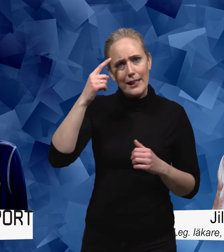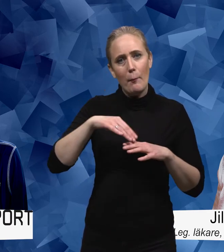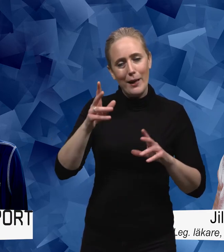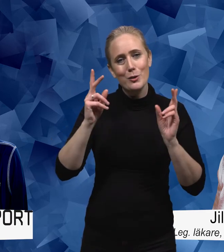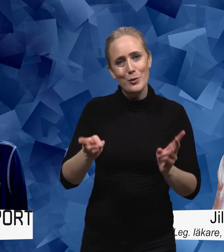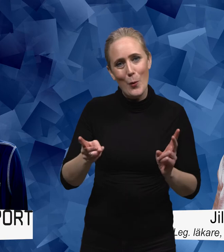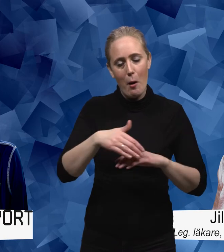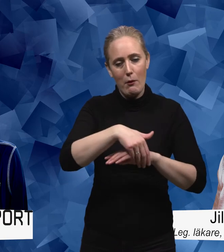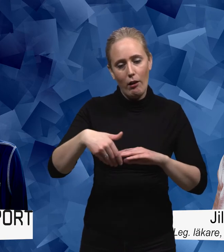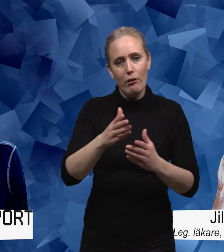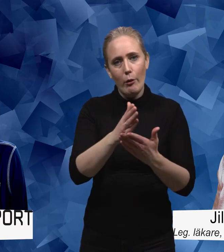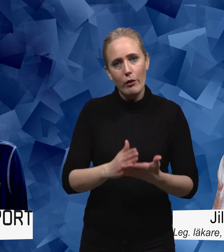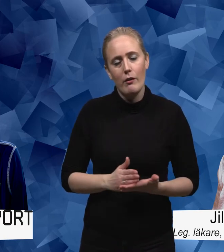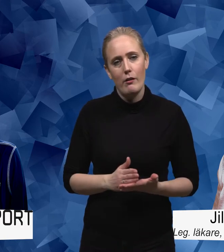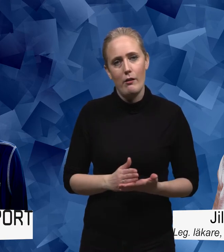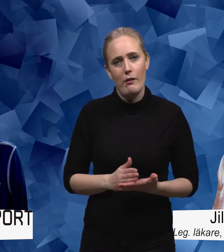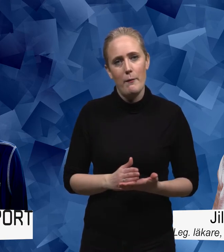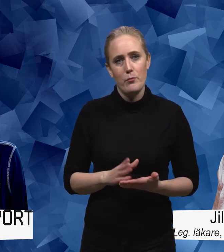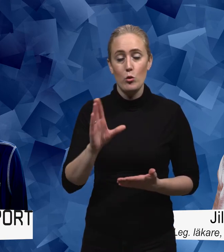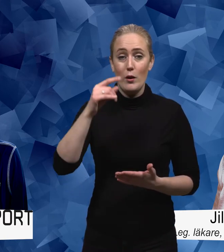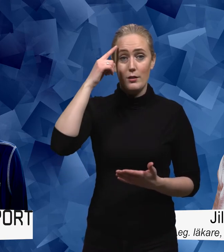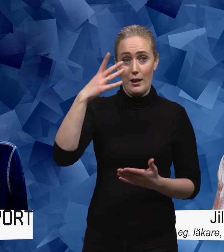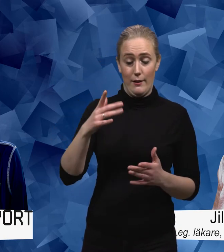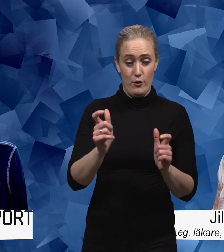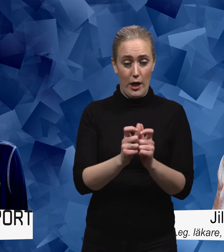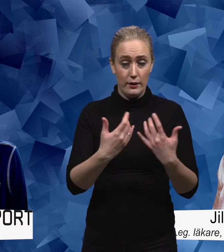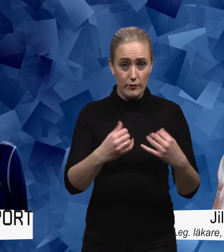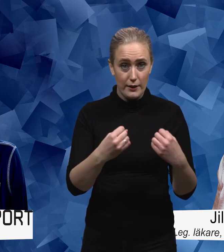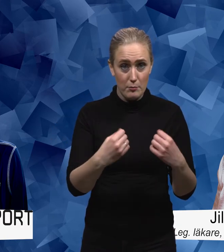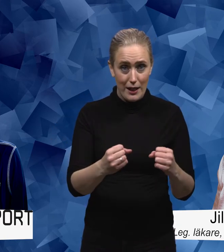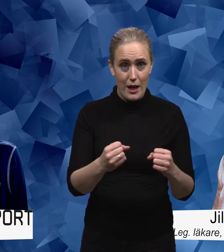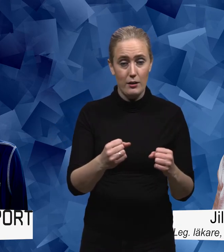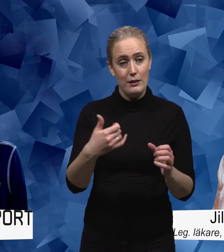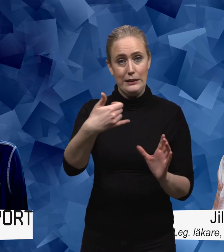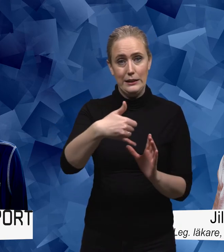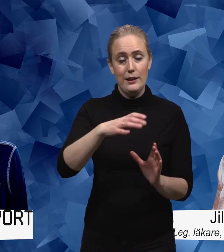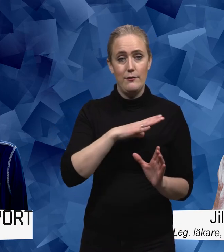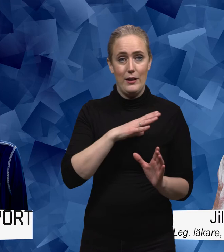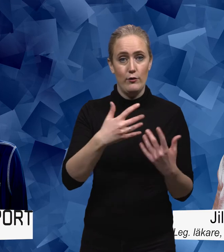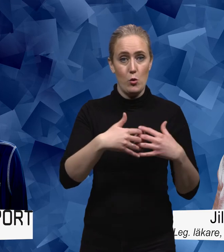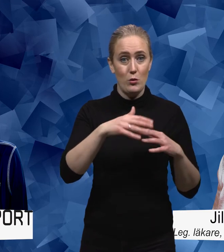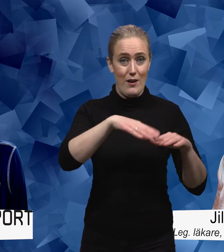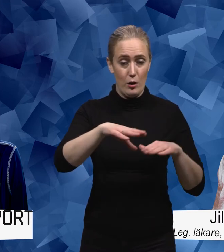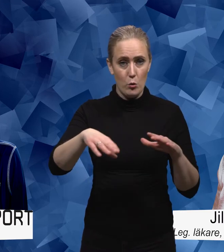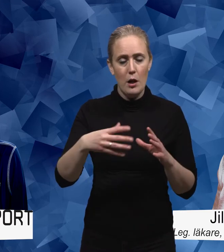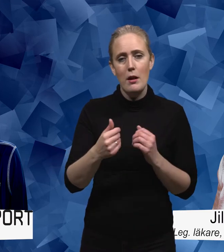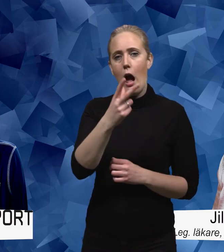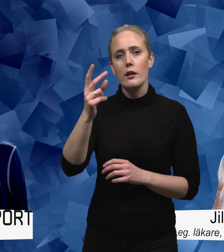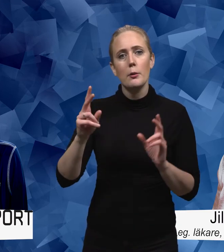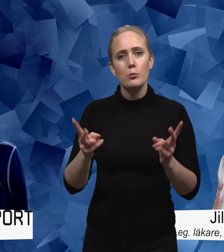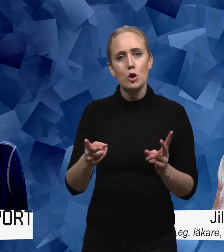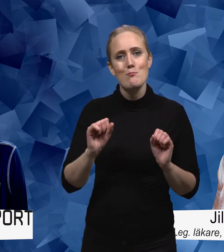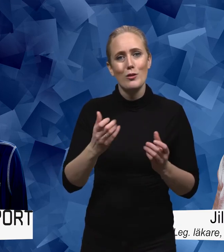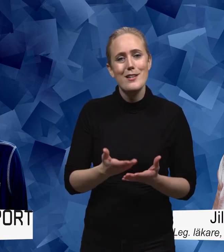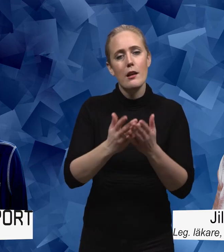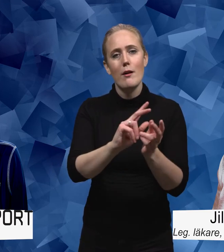gäller det att både ifrån föreningsverksamhet som samlar personer med funktionsvariationer och från alla andra att sträcka